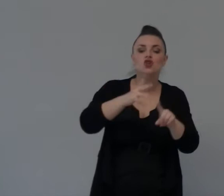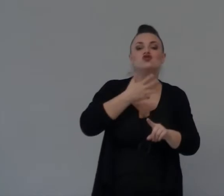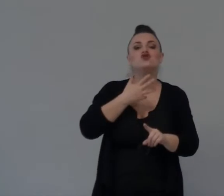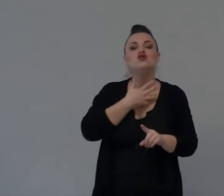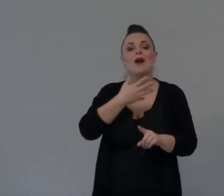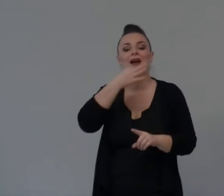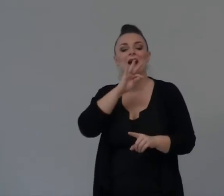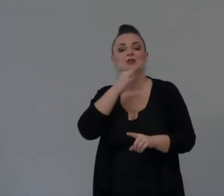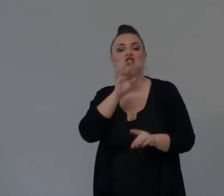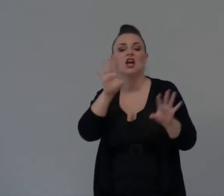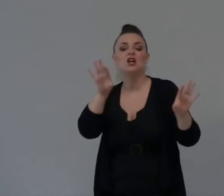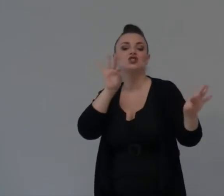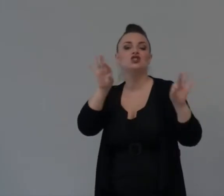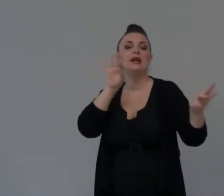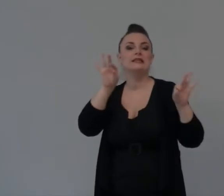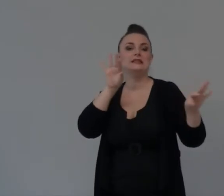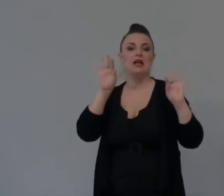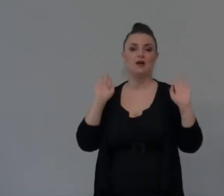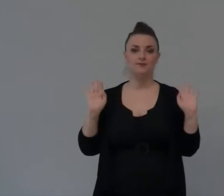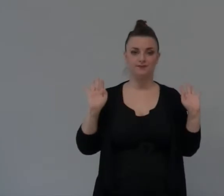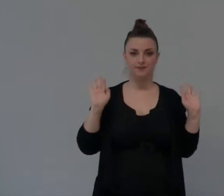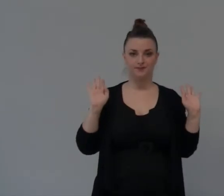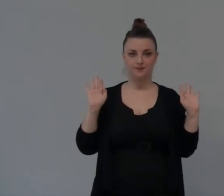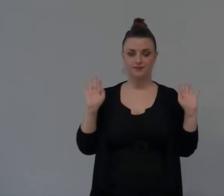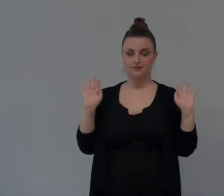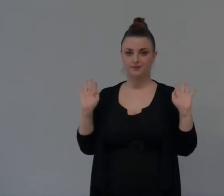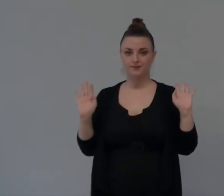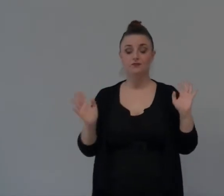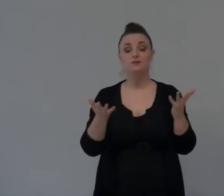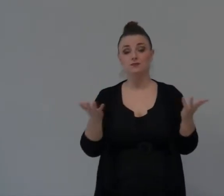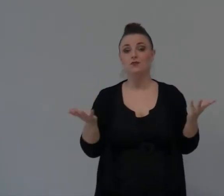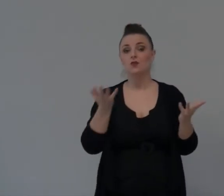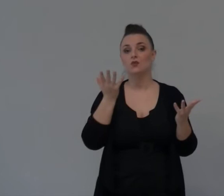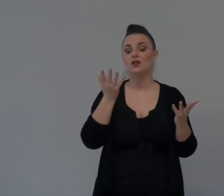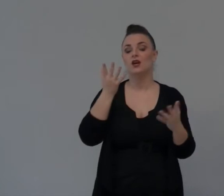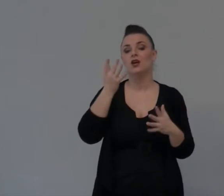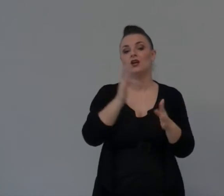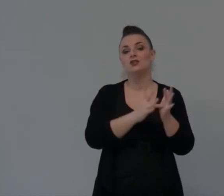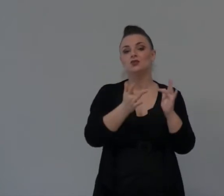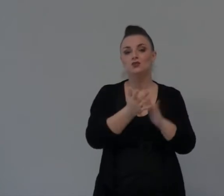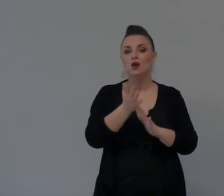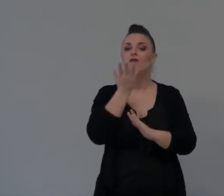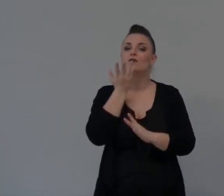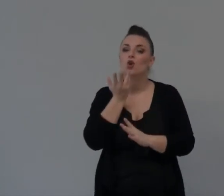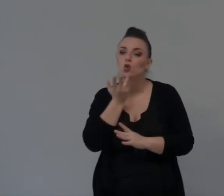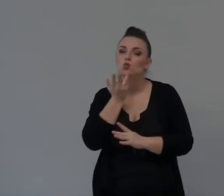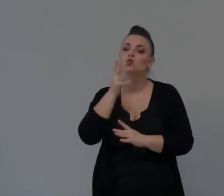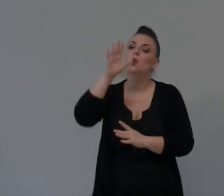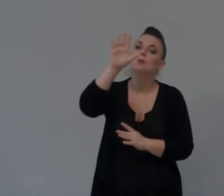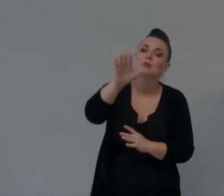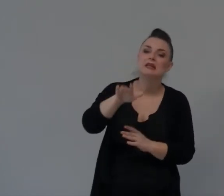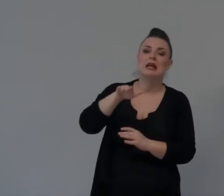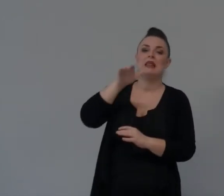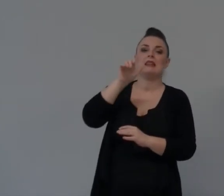Ha voluto Adattarci Dice Romani 5 Versetto 10 Quando